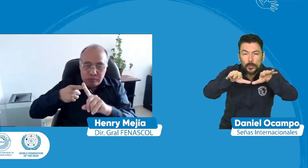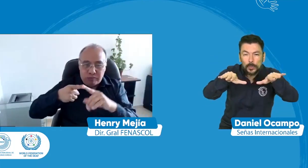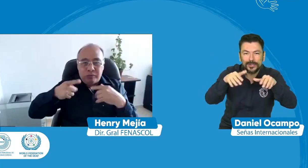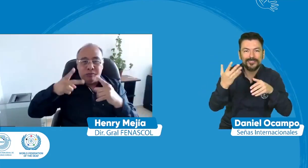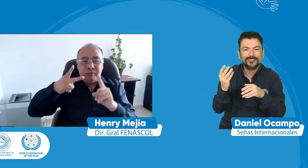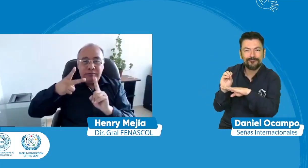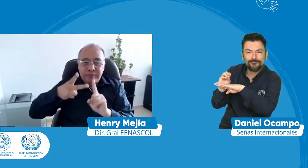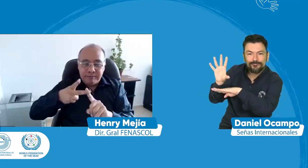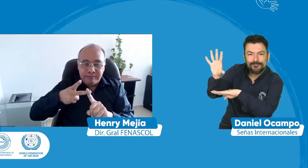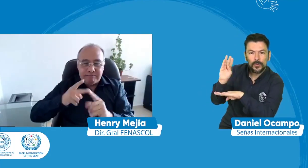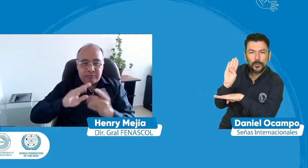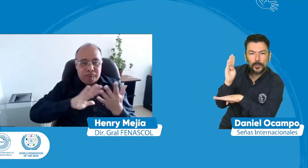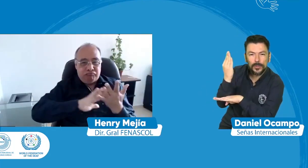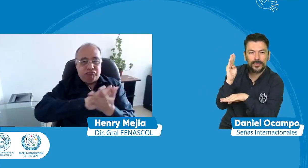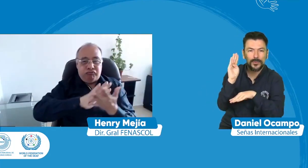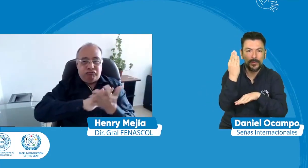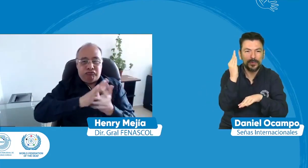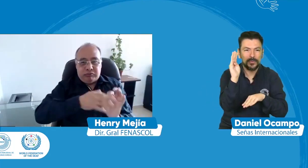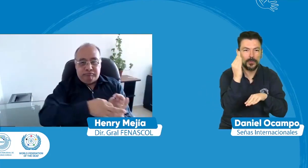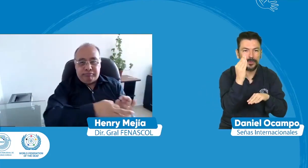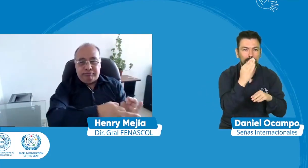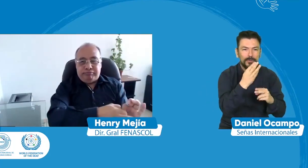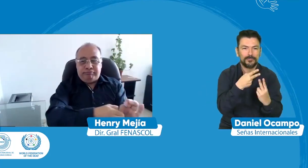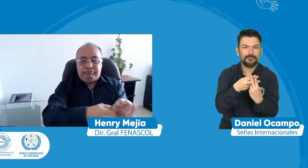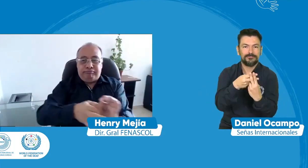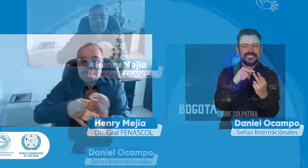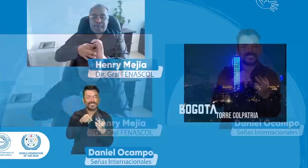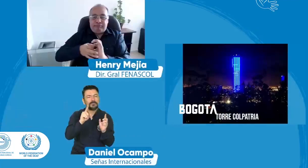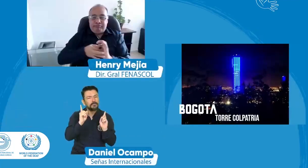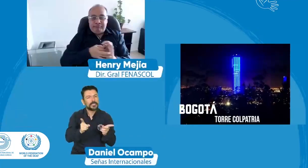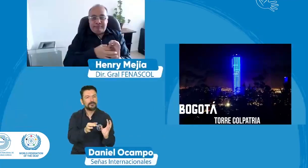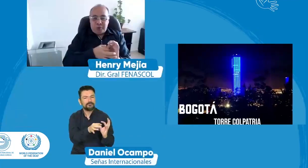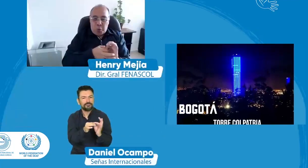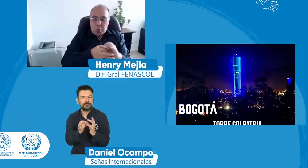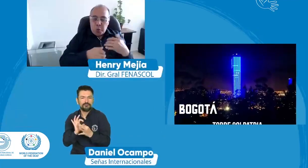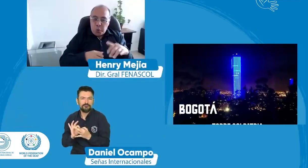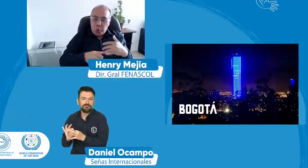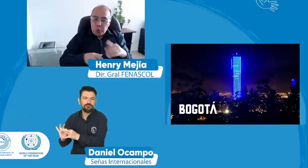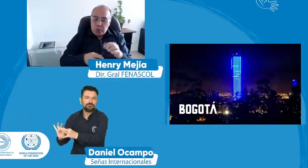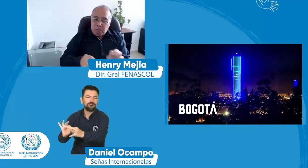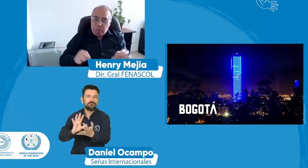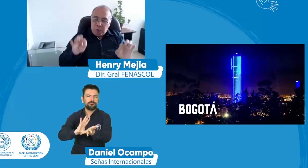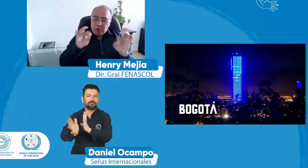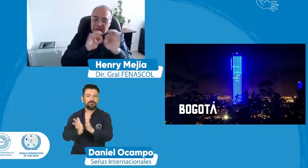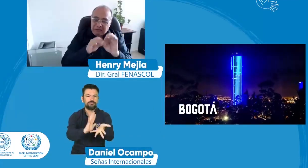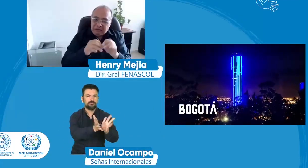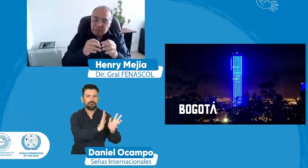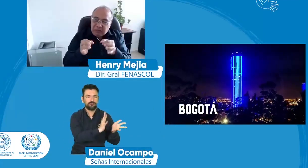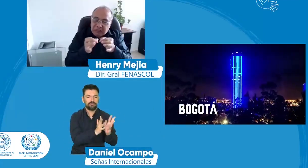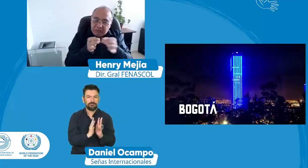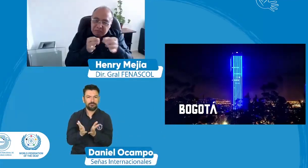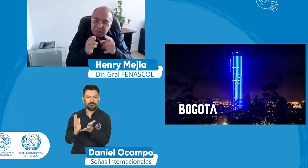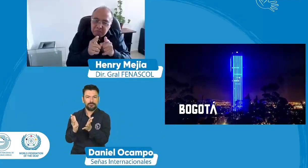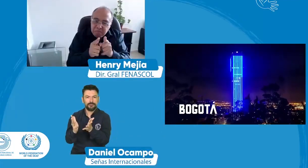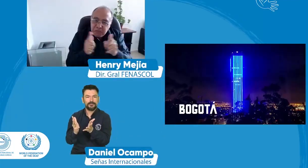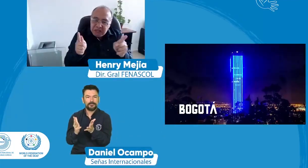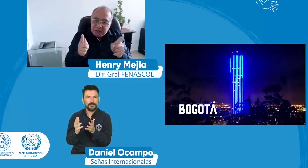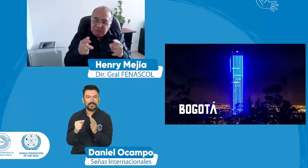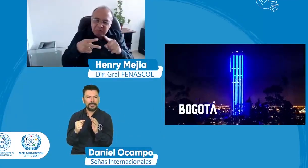monumentos y lugares importantes y el segundo es la lengua de señas nos une son de gran importancia